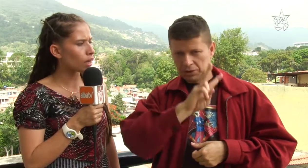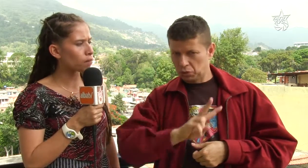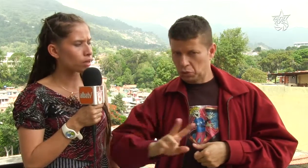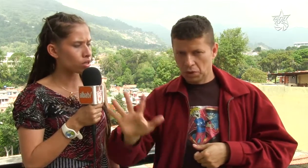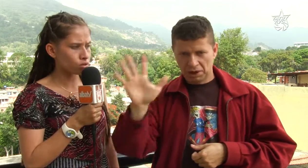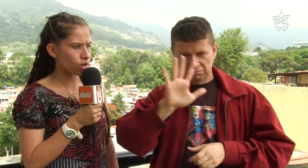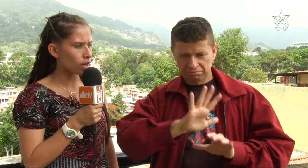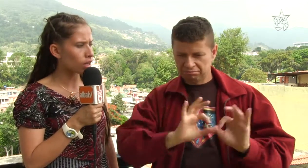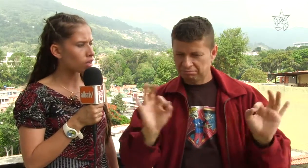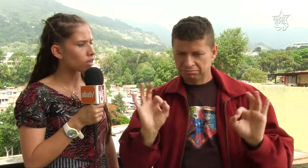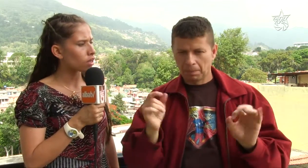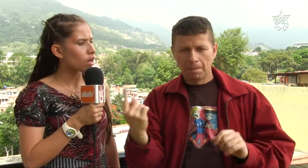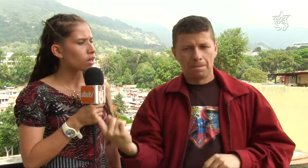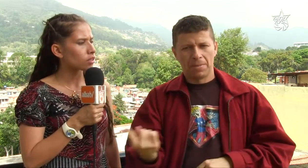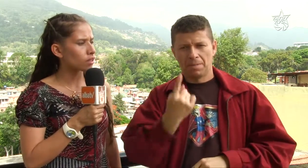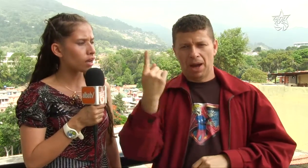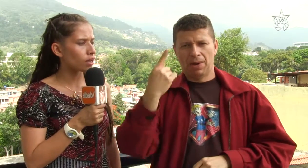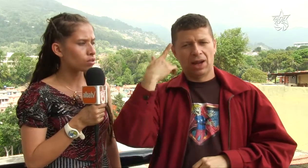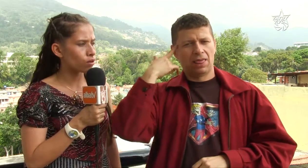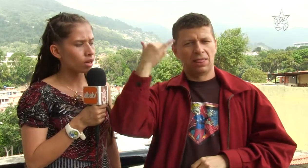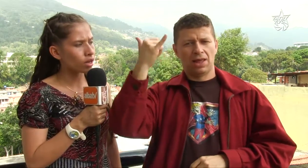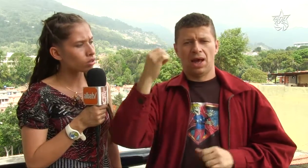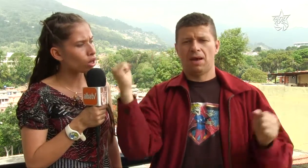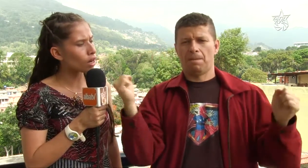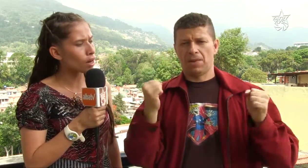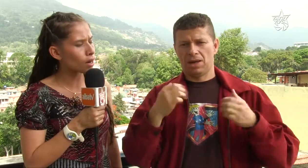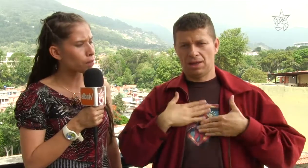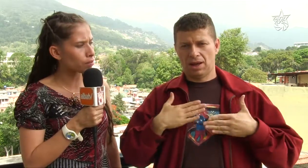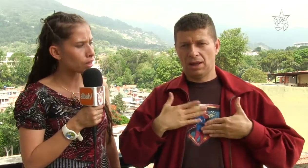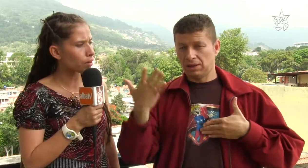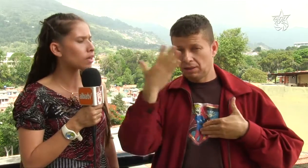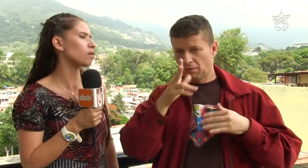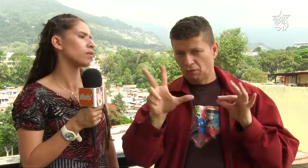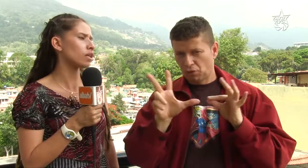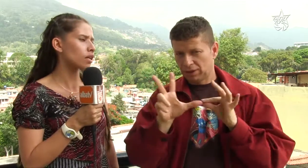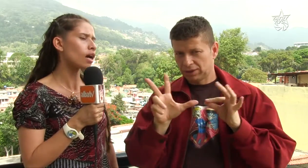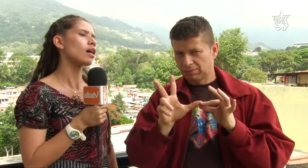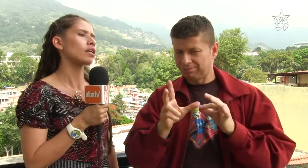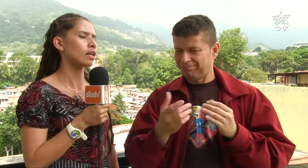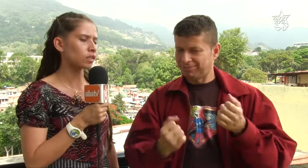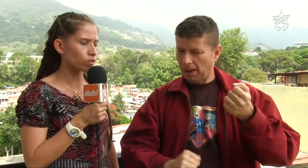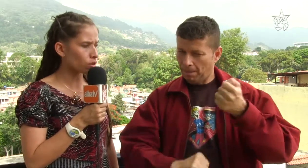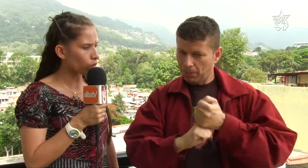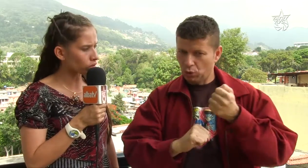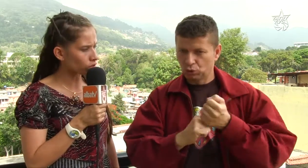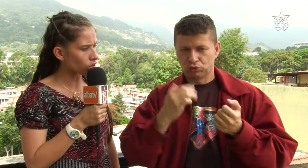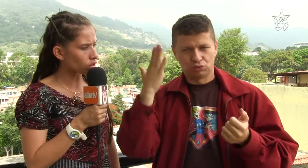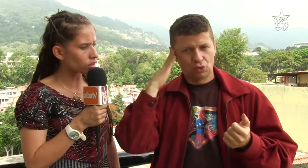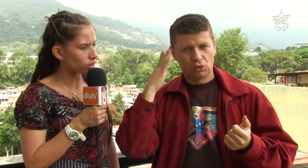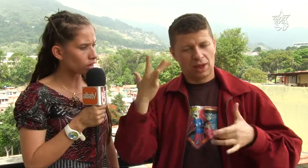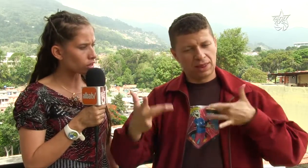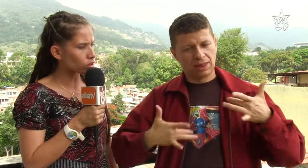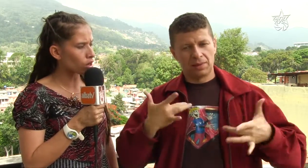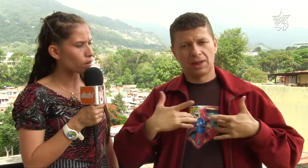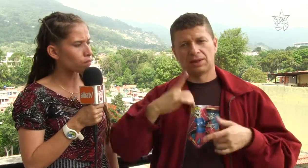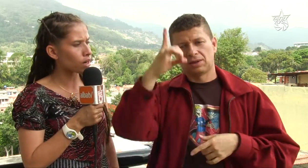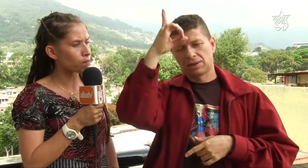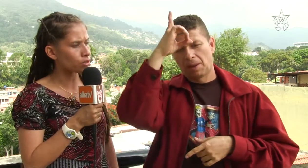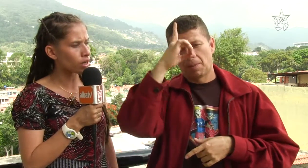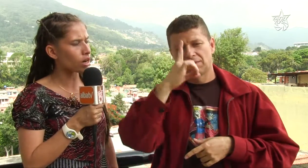en Venezuela se ha hecho, esto es la primera vez que Mérida realiza un encuentro de teatro para apoyar